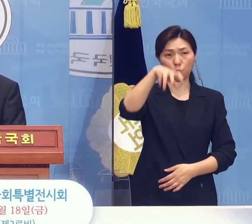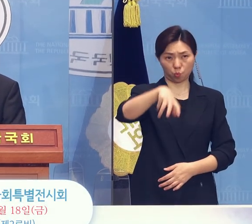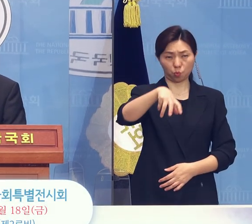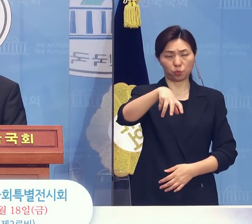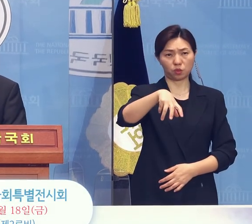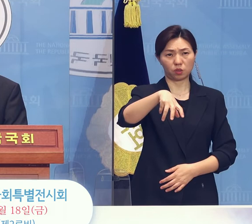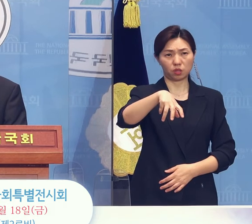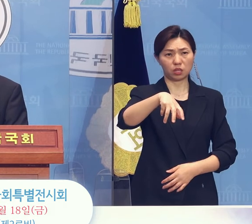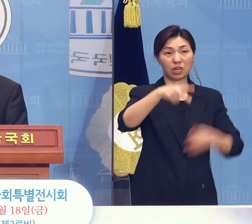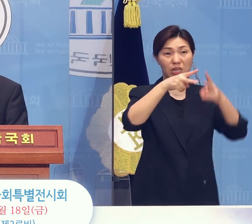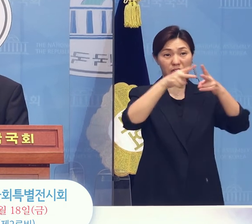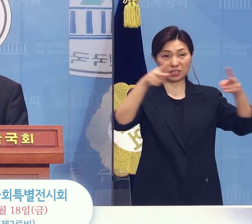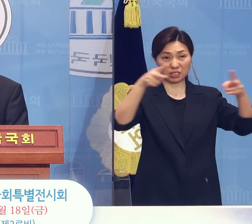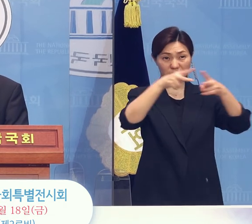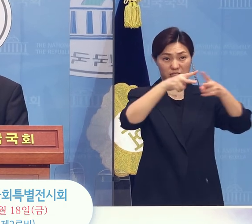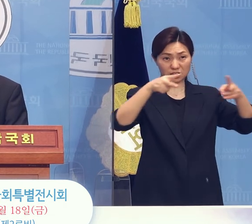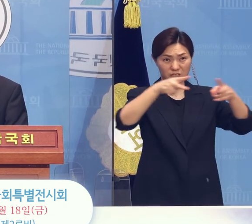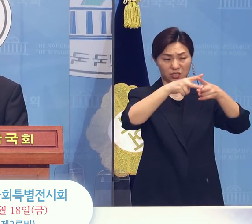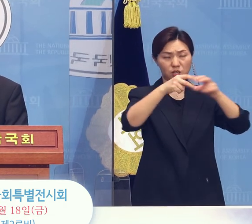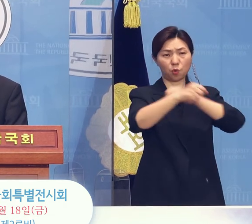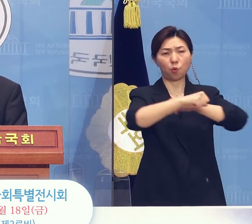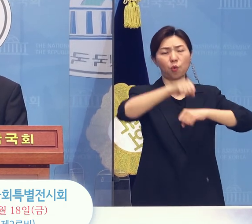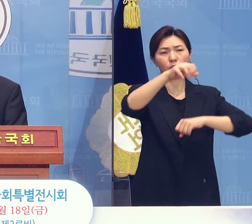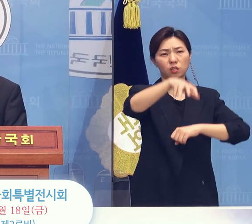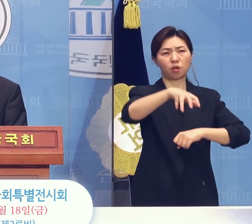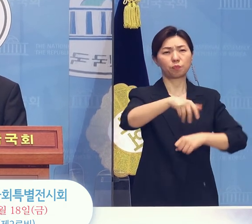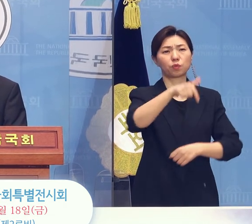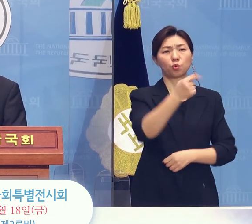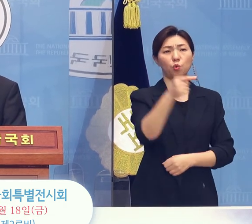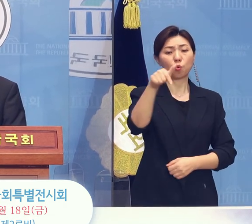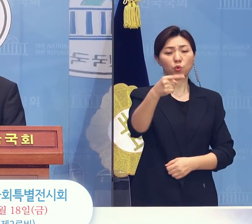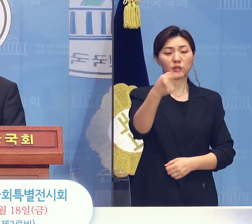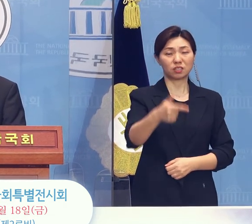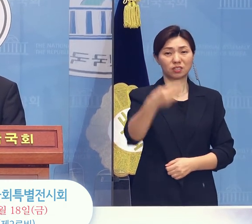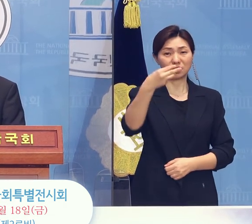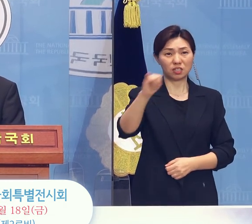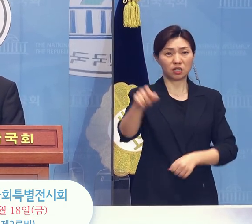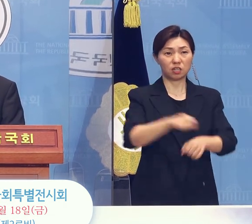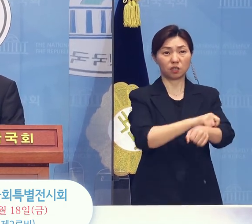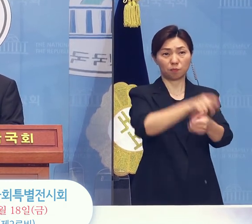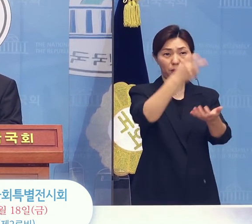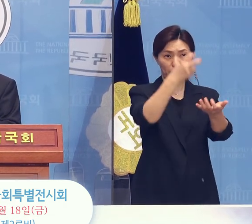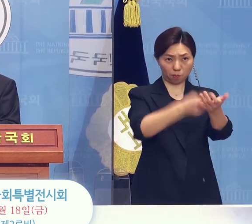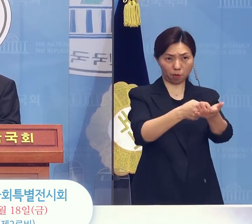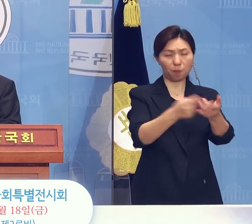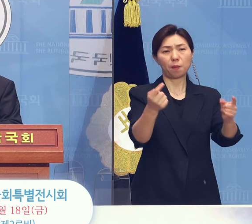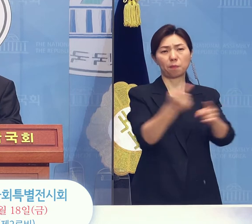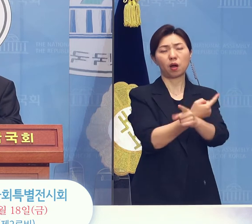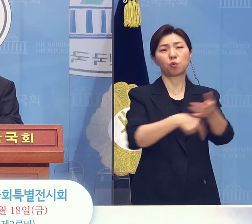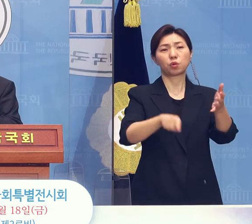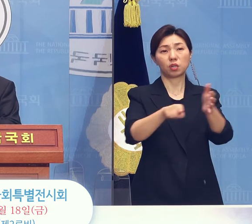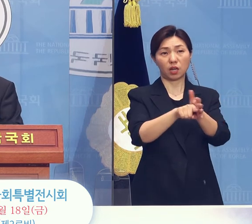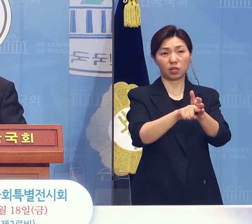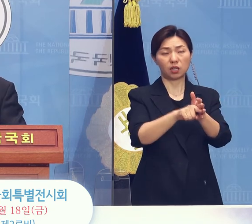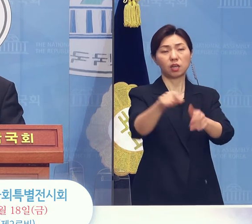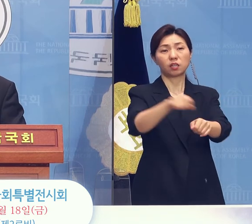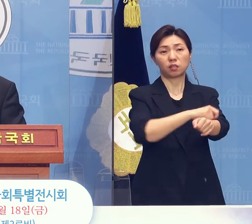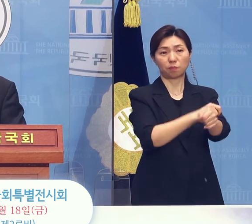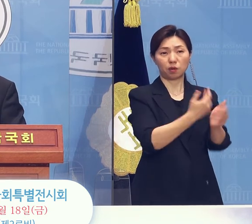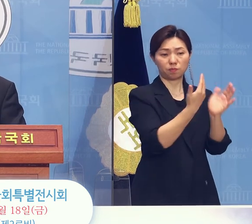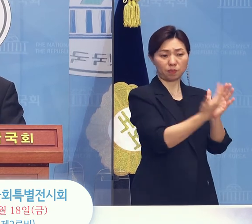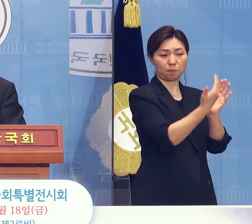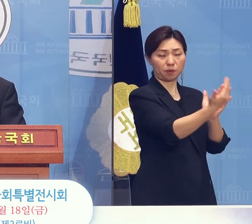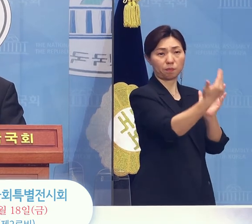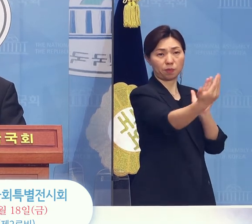2층 노후위에서 노후리특별법 개정은 국회 특별전시회가 지금